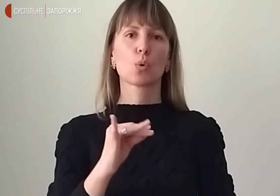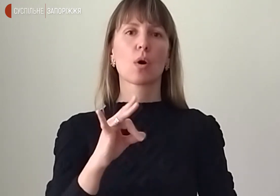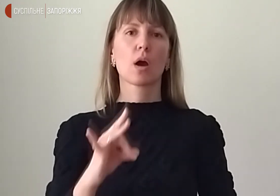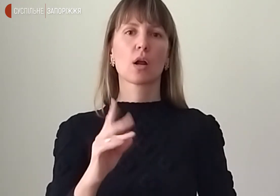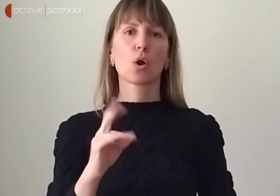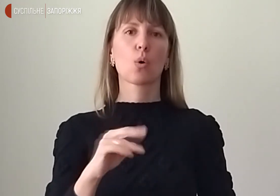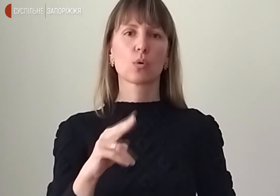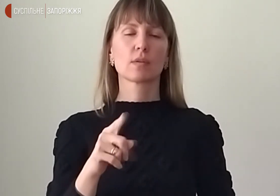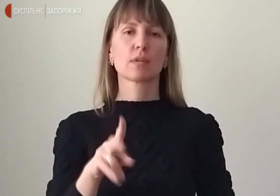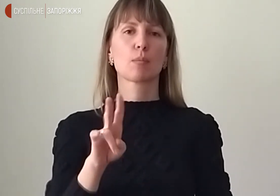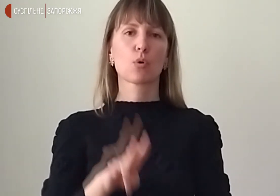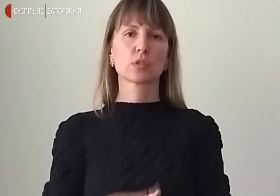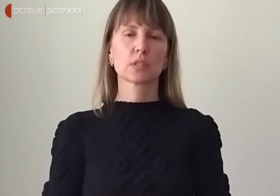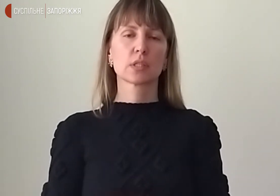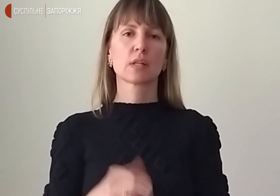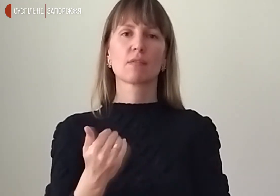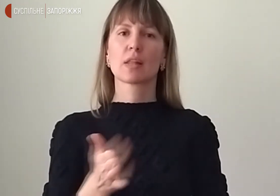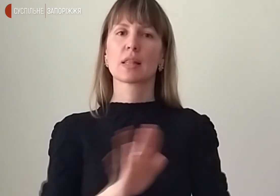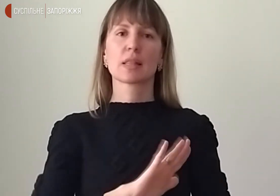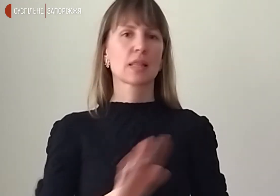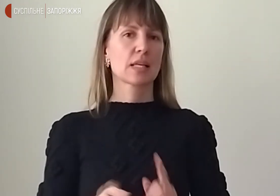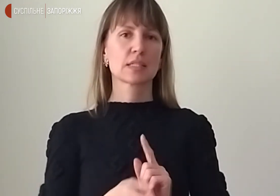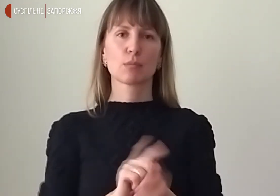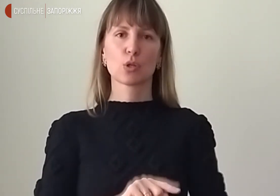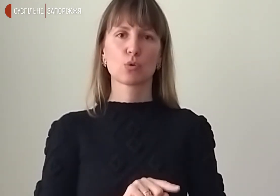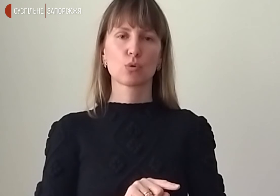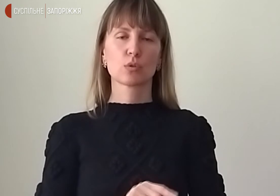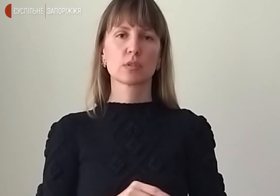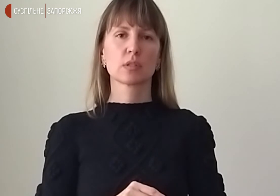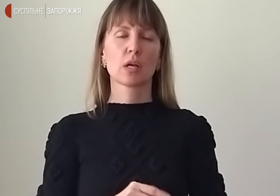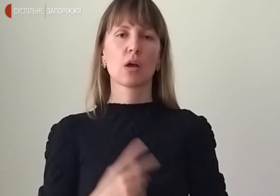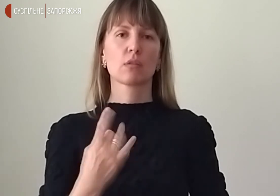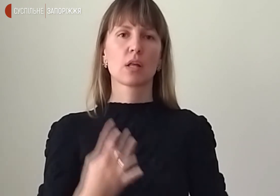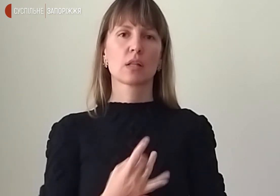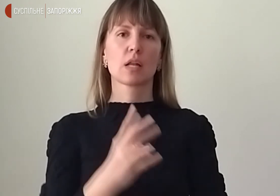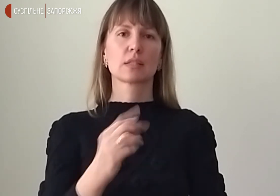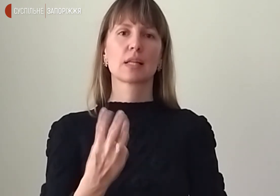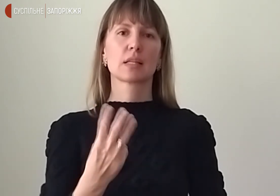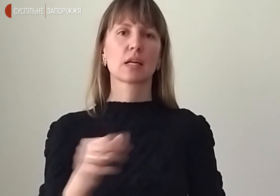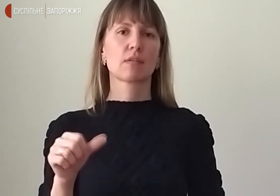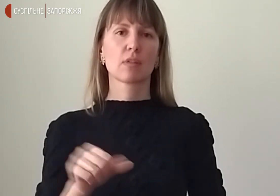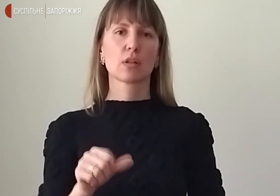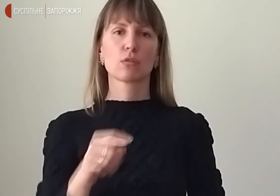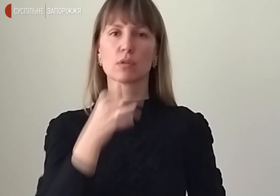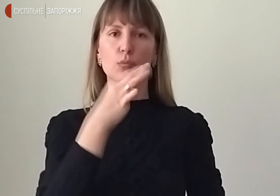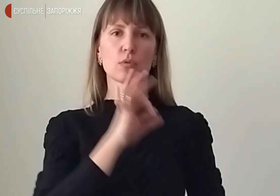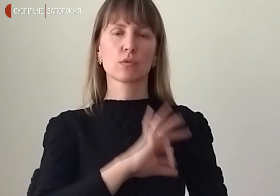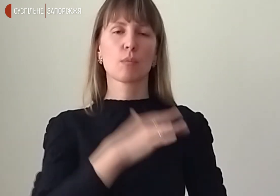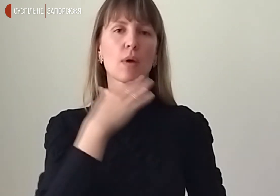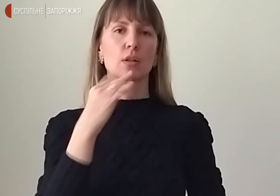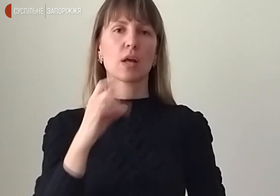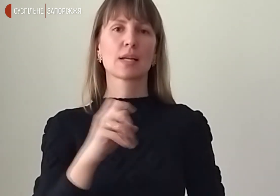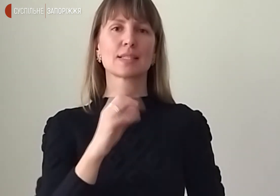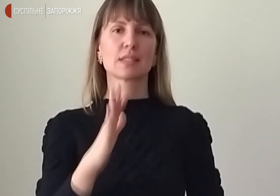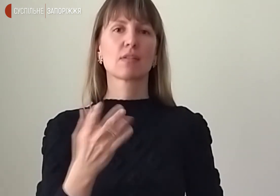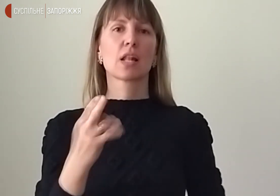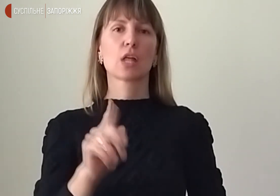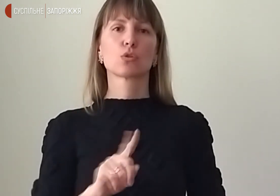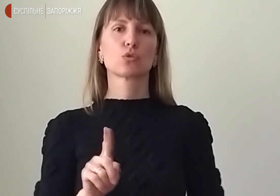постійний, він не змінюється раз на три хвилини, він може використовуватися багато разів для того, щоб на